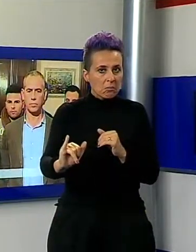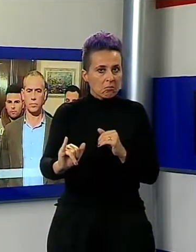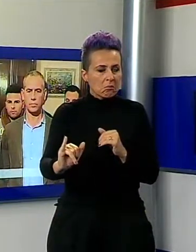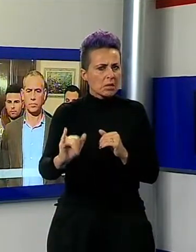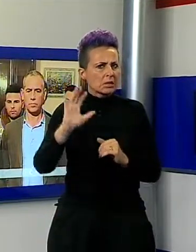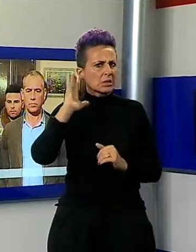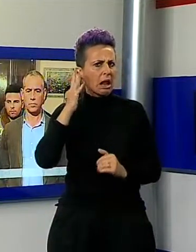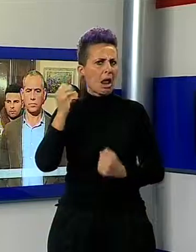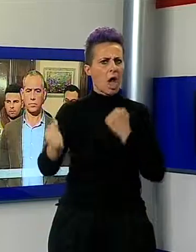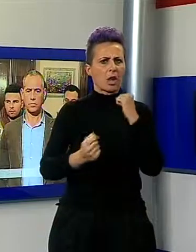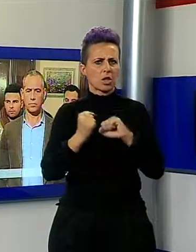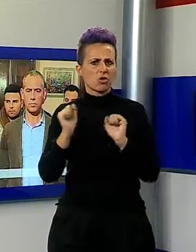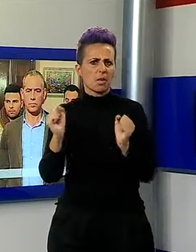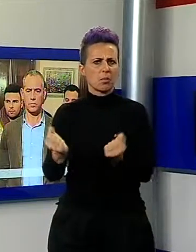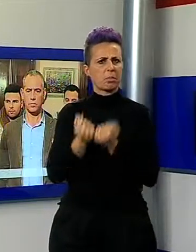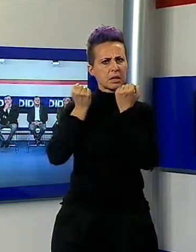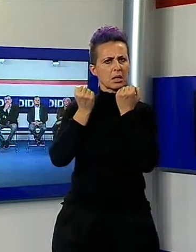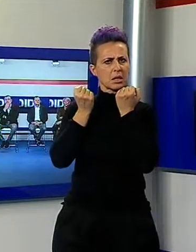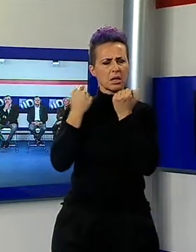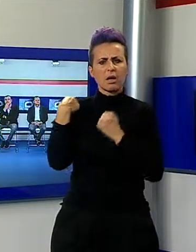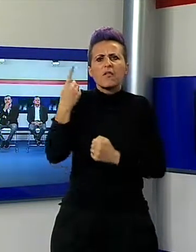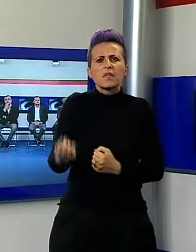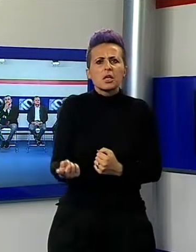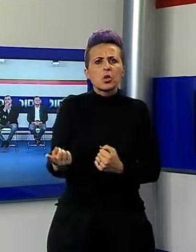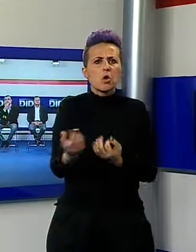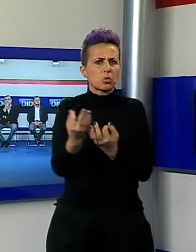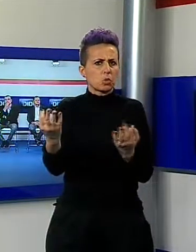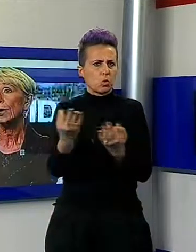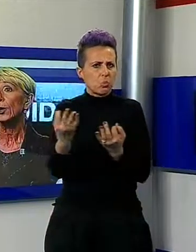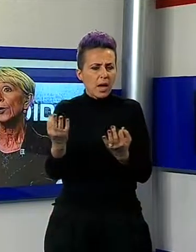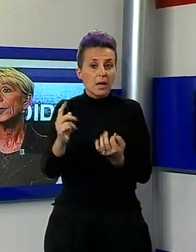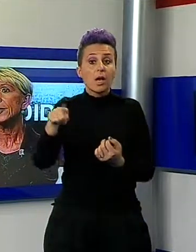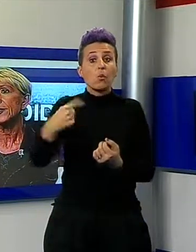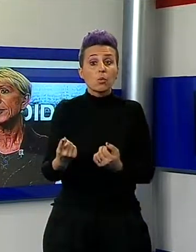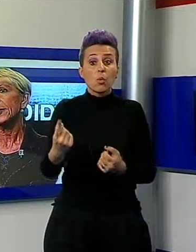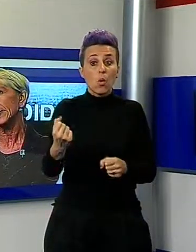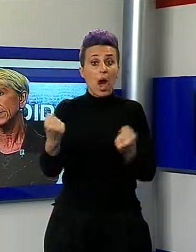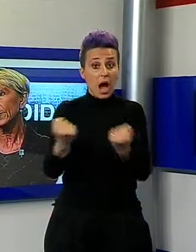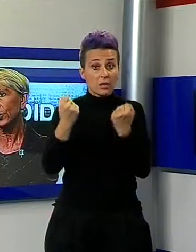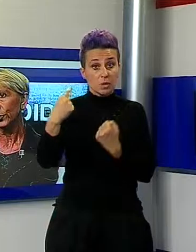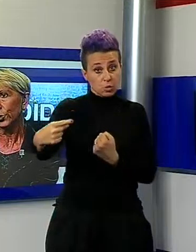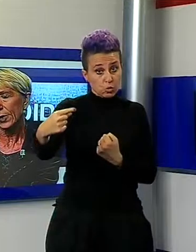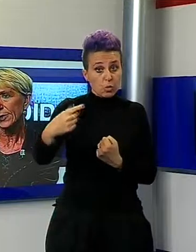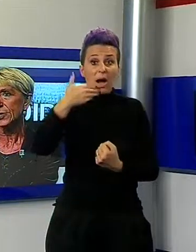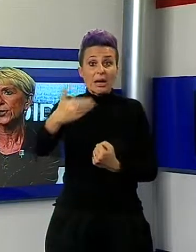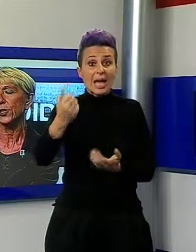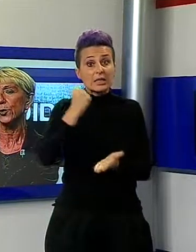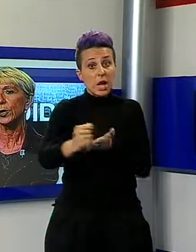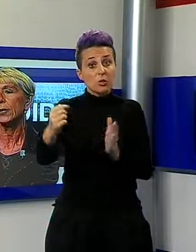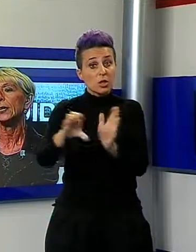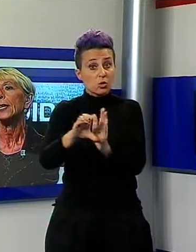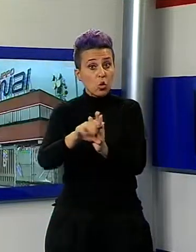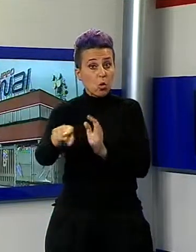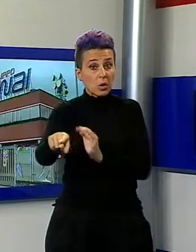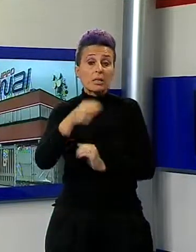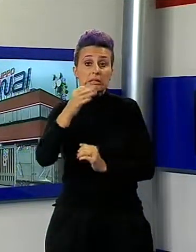possibilità di espandersi e che comunque basa la propria attività su una concessione pubblica e che quindi non può permettersi